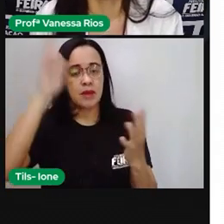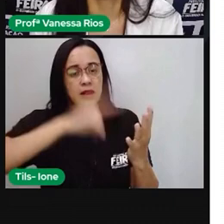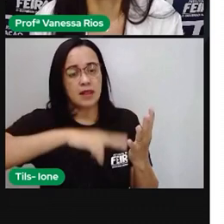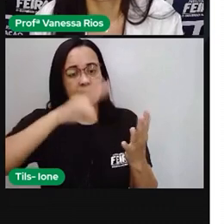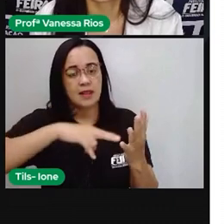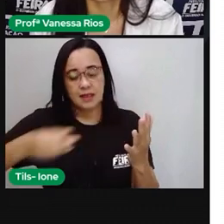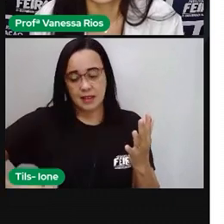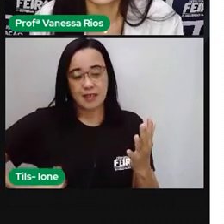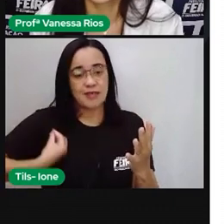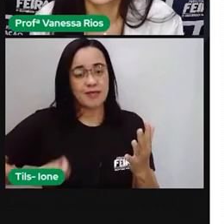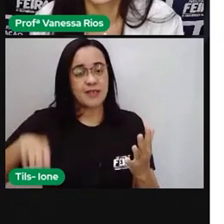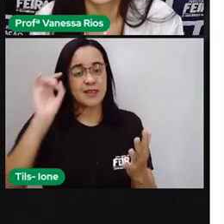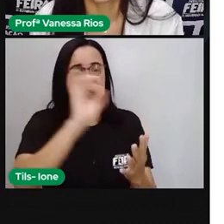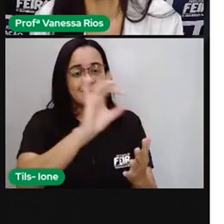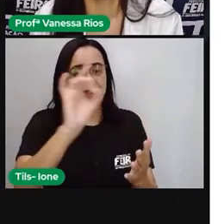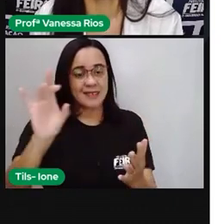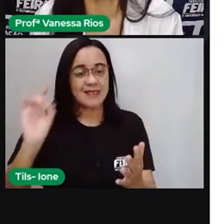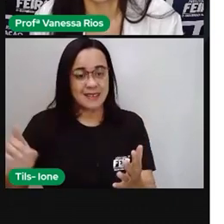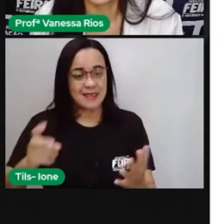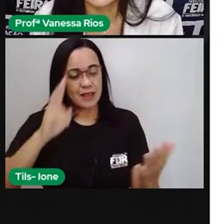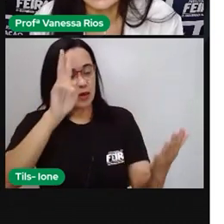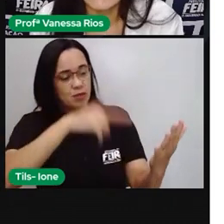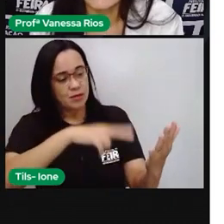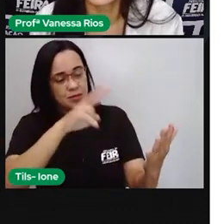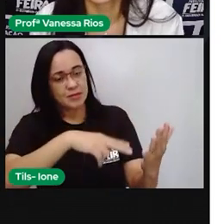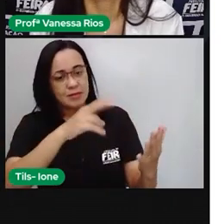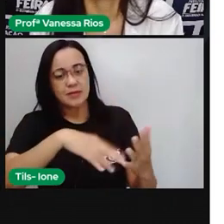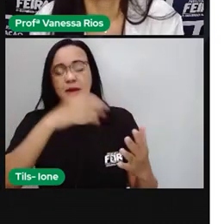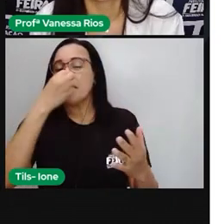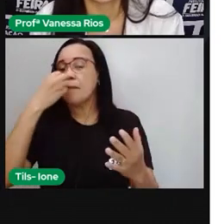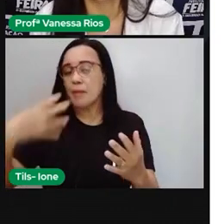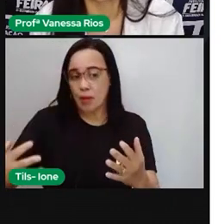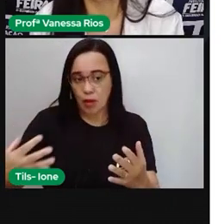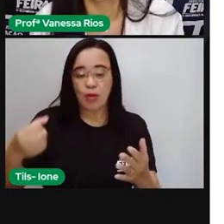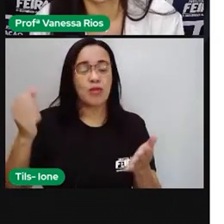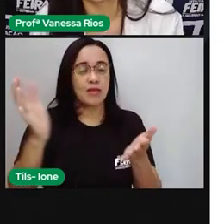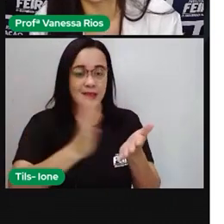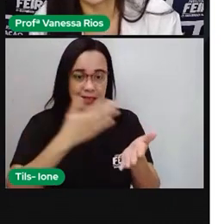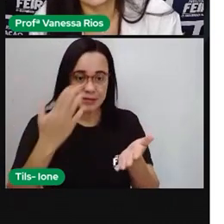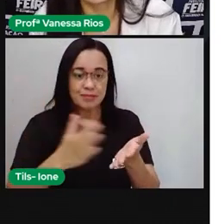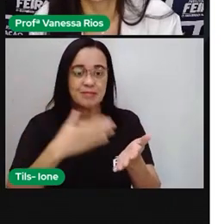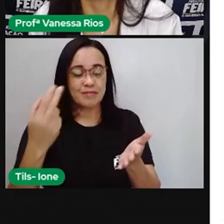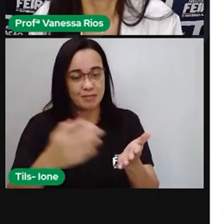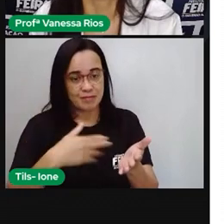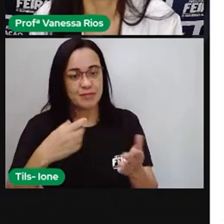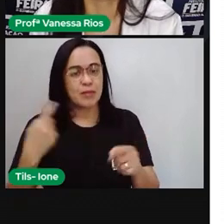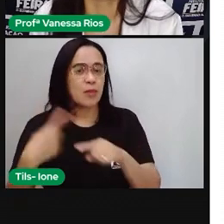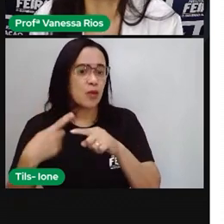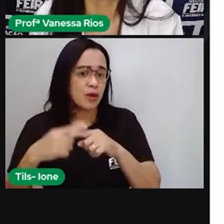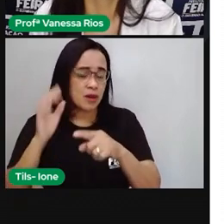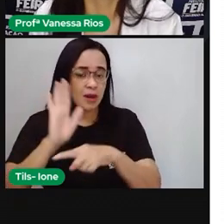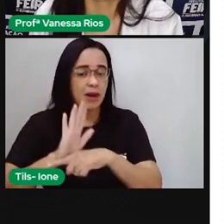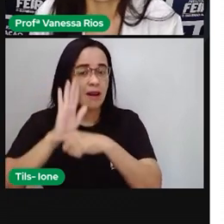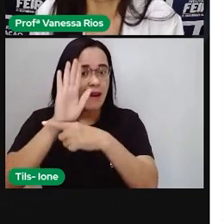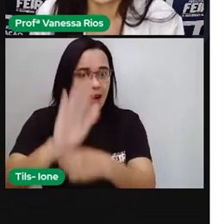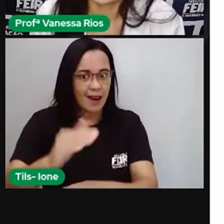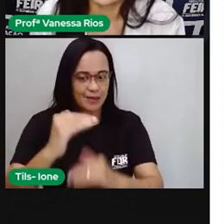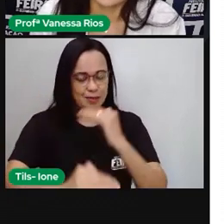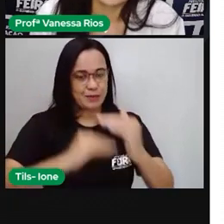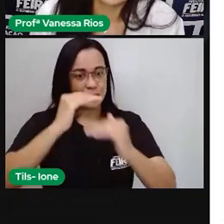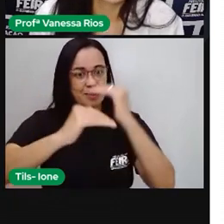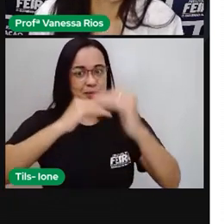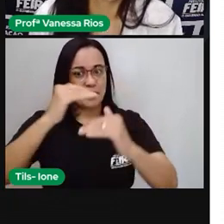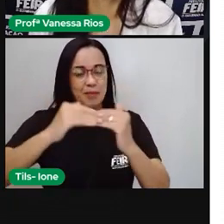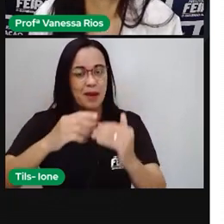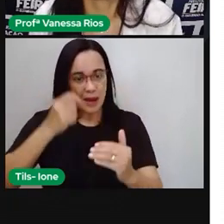vida, o quanto a leitura, o acesso aos livros nos traz aí conhecimento, nos leva aí em viagens,